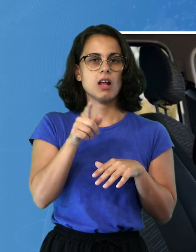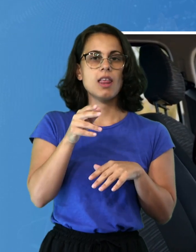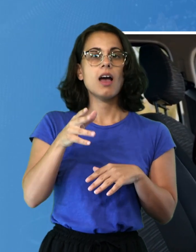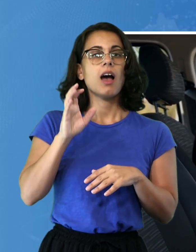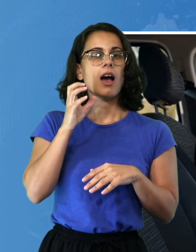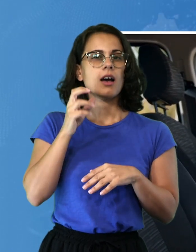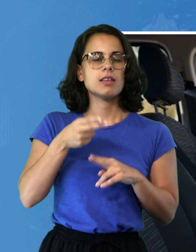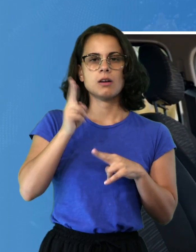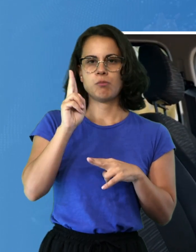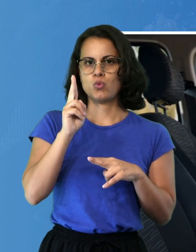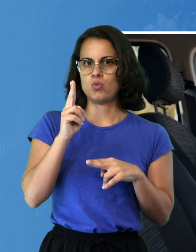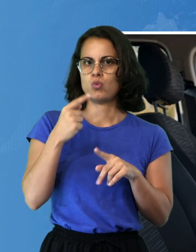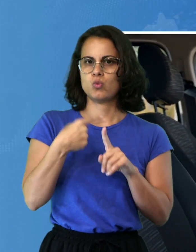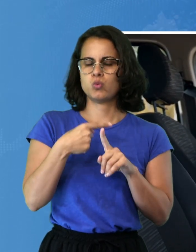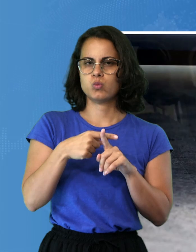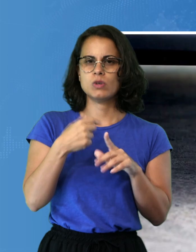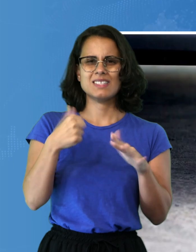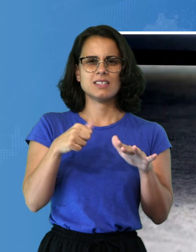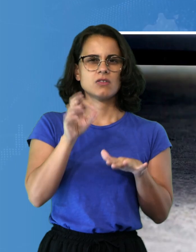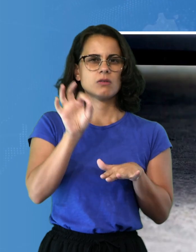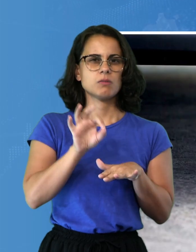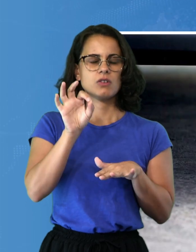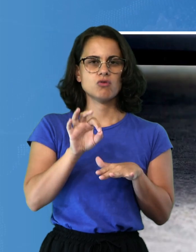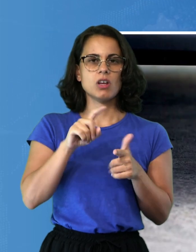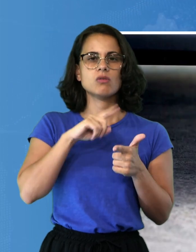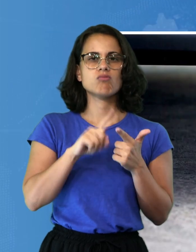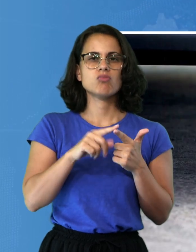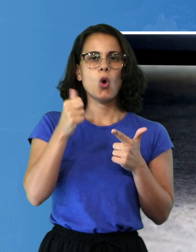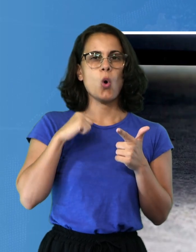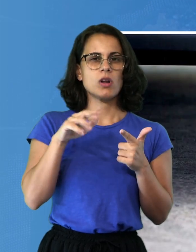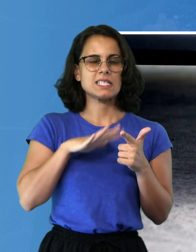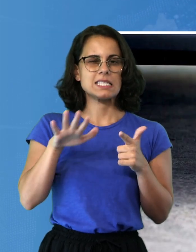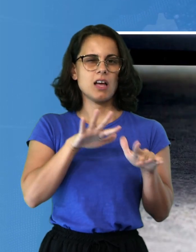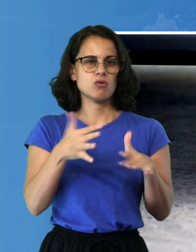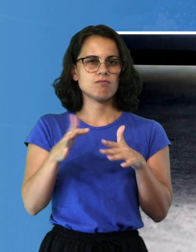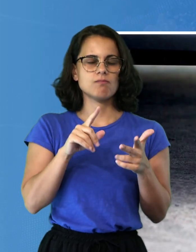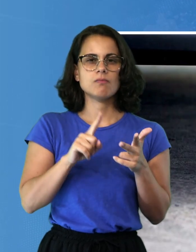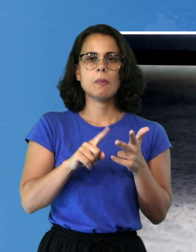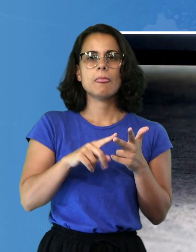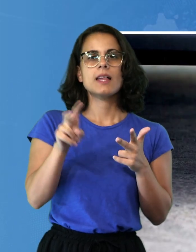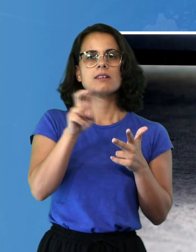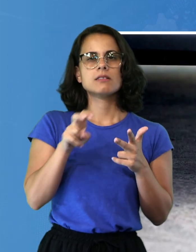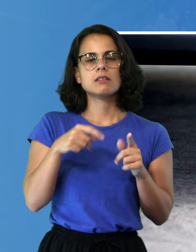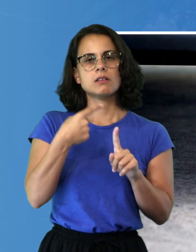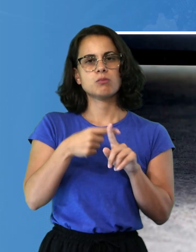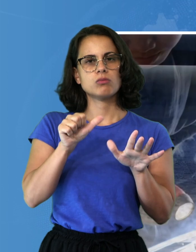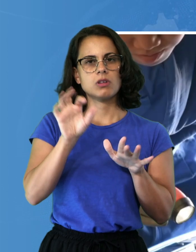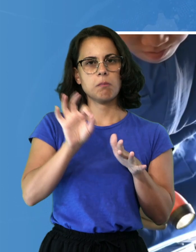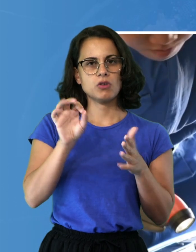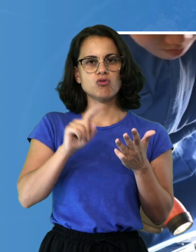incremento del 16% seguita per un soffio da Oristano. Sassari ha visto un aumento del 6% così come Nuoro mentre il